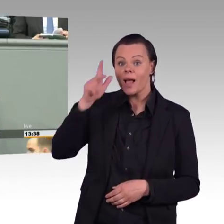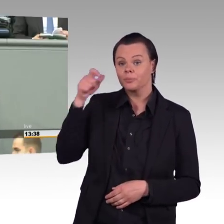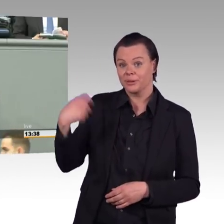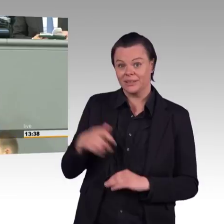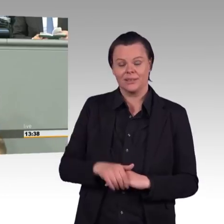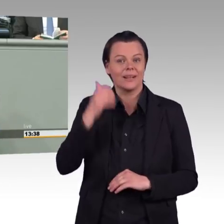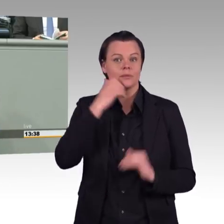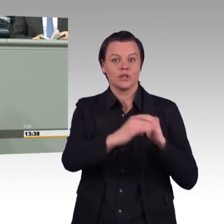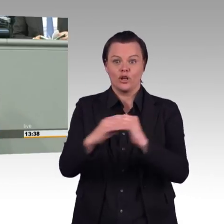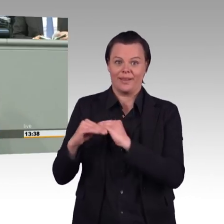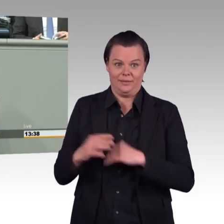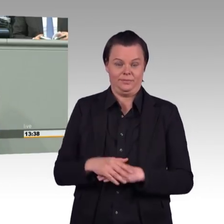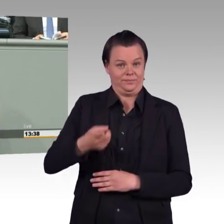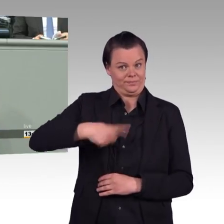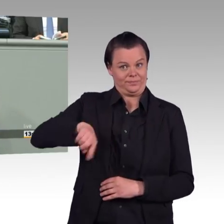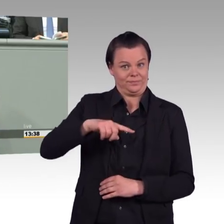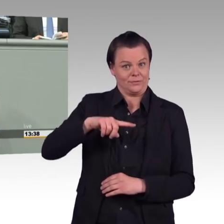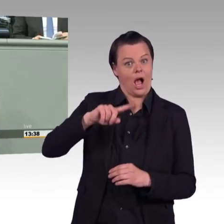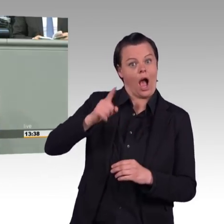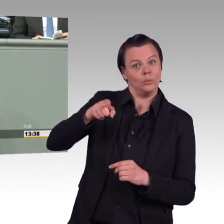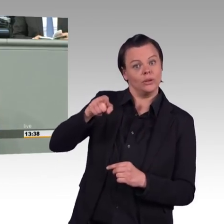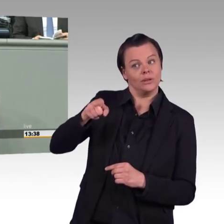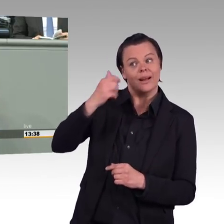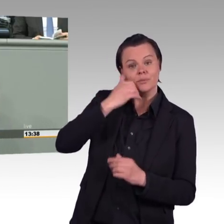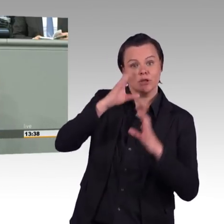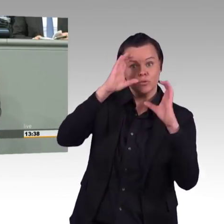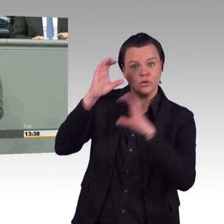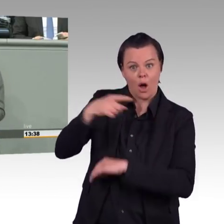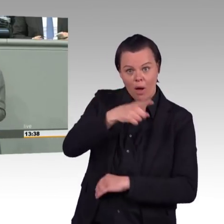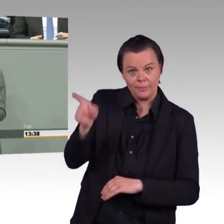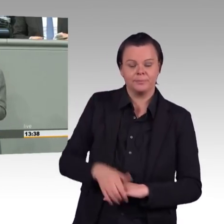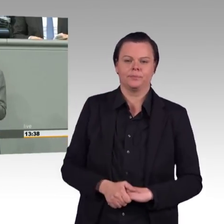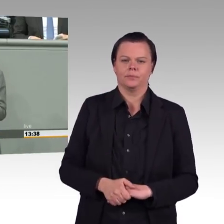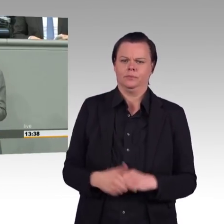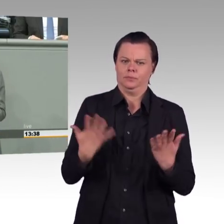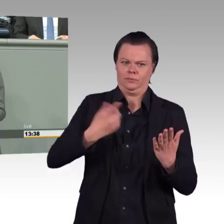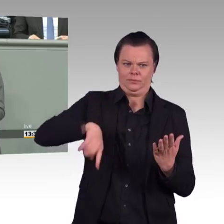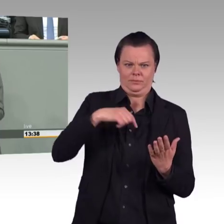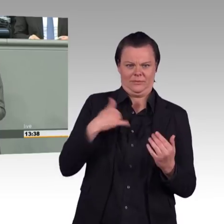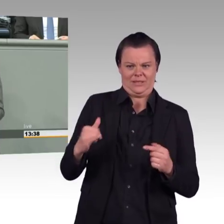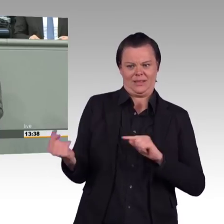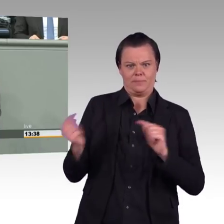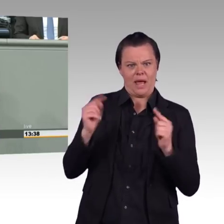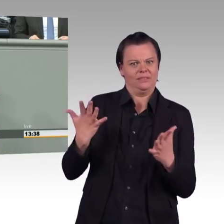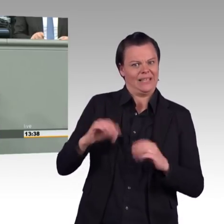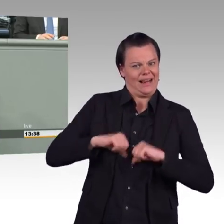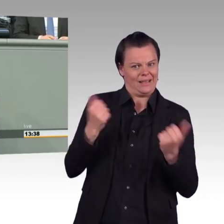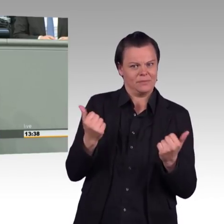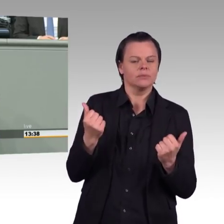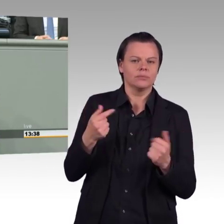und Schüler. Sie machen jemanden, der eine Krankheit hat. Diffamieren Sie. Machen Sie fertig. führen seine Position darauf zurück. Sie